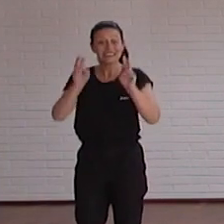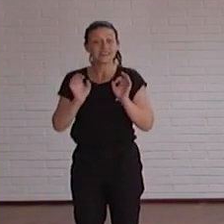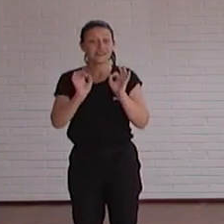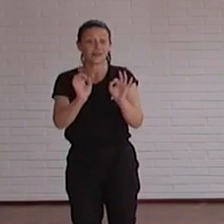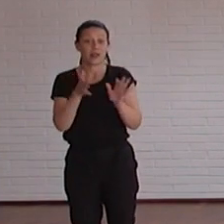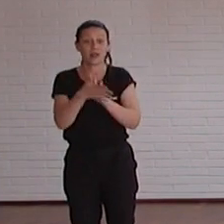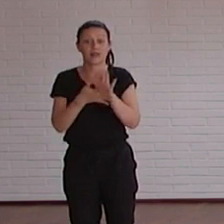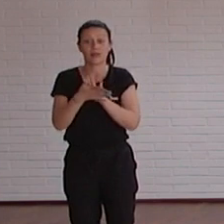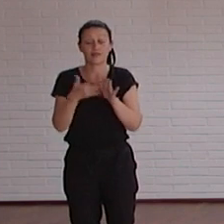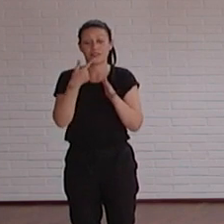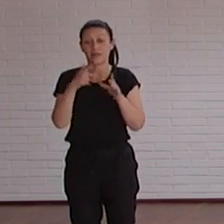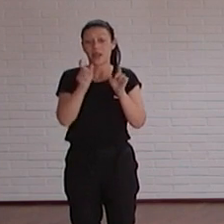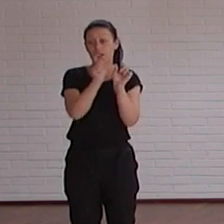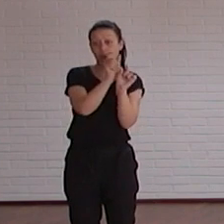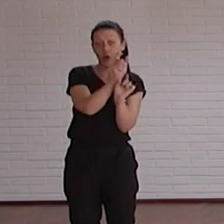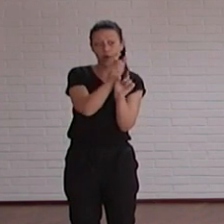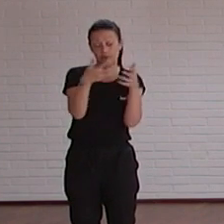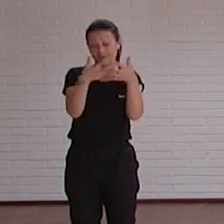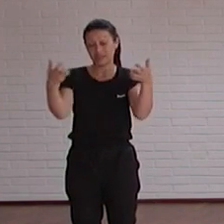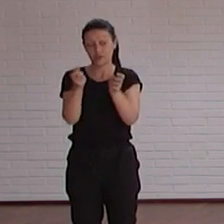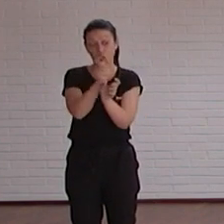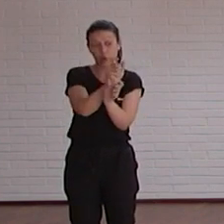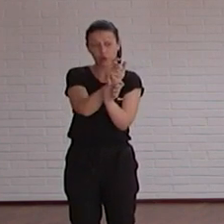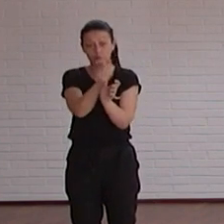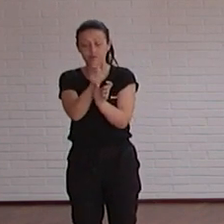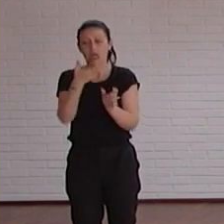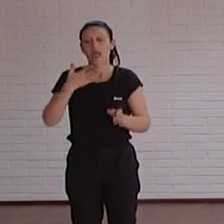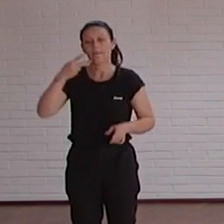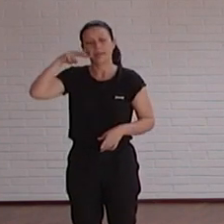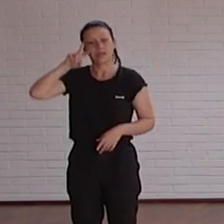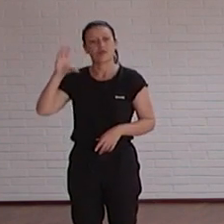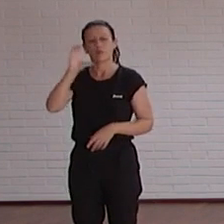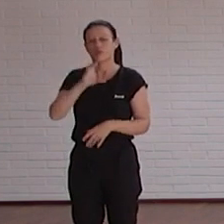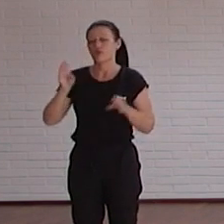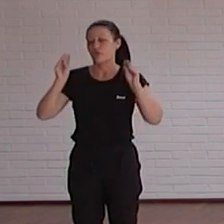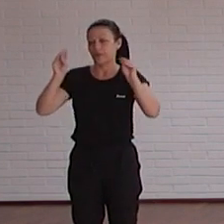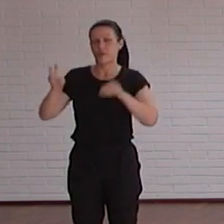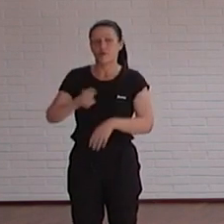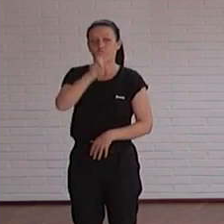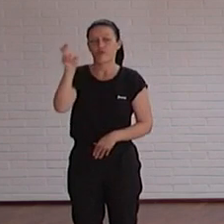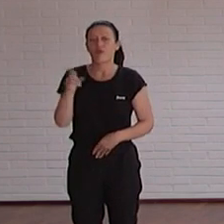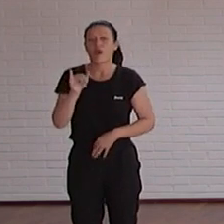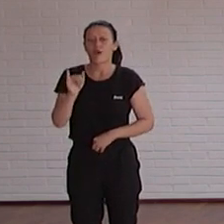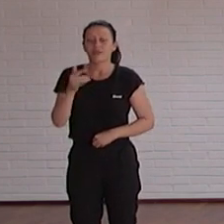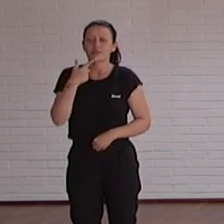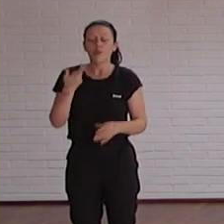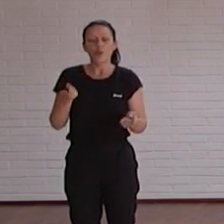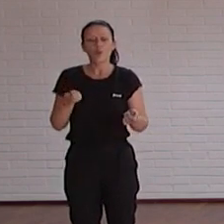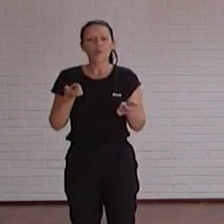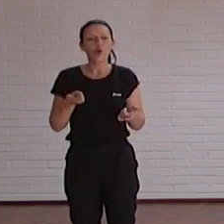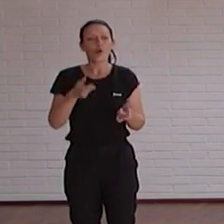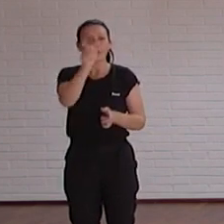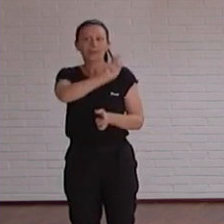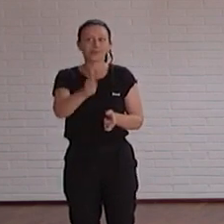ejemplo que has comentado justificado es que yo por la experiencia que tengo en los cursos y la formación y demás que es como que hay un tic de las